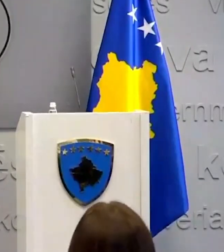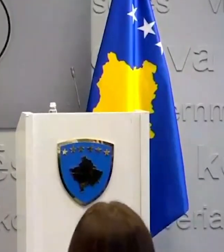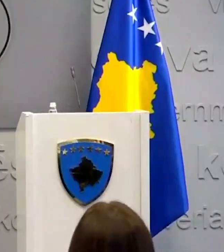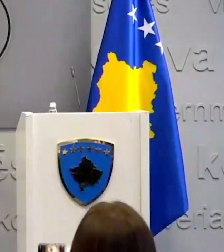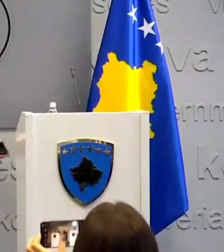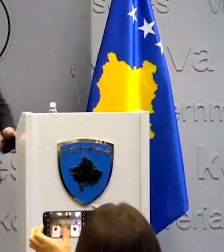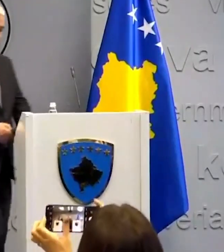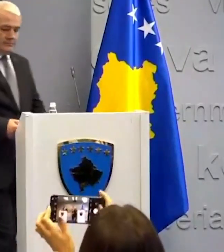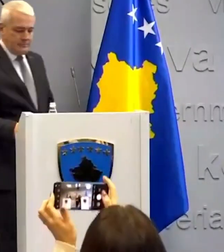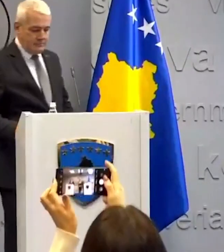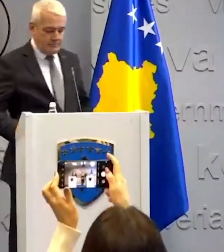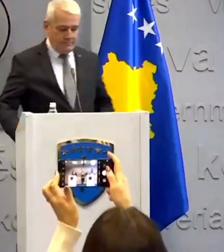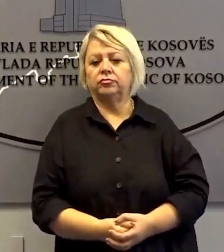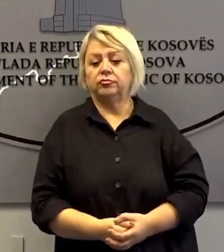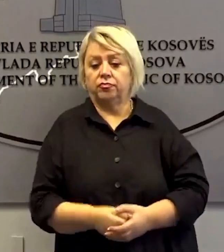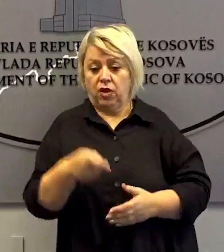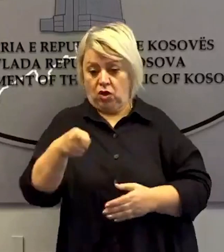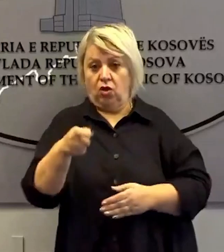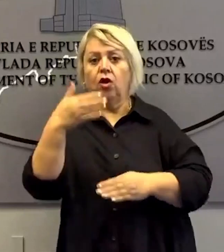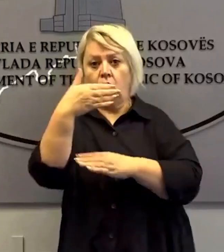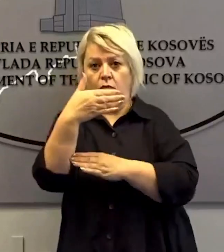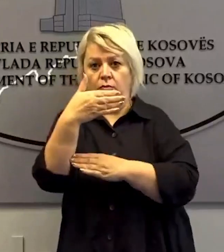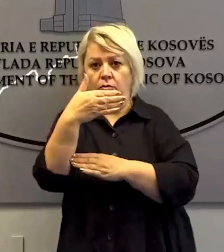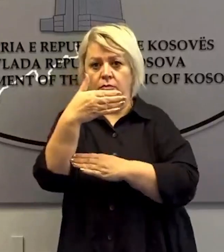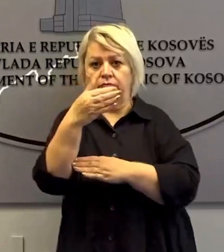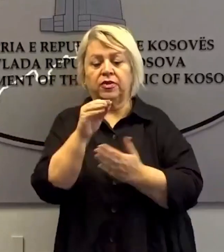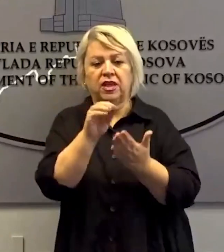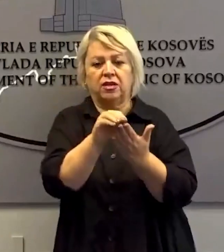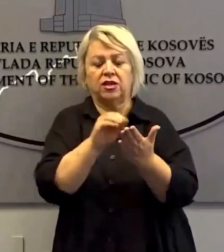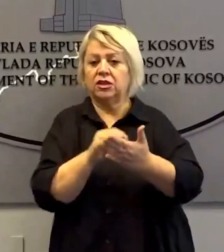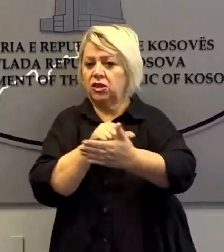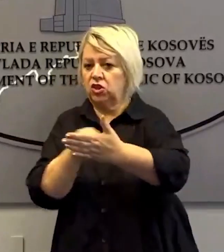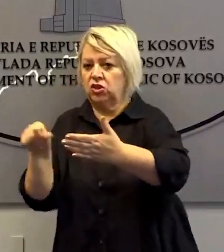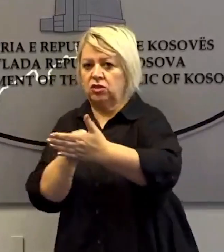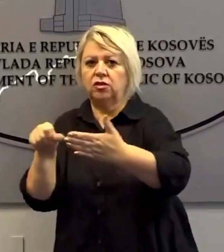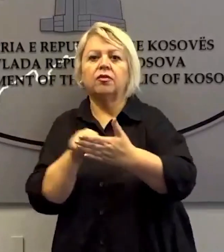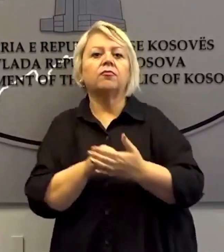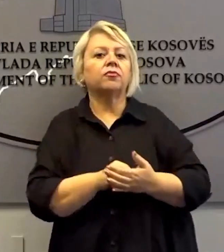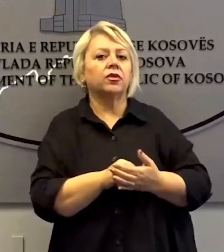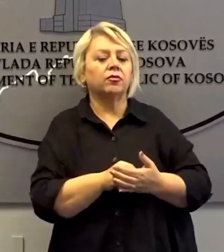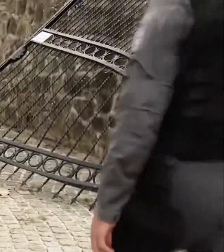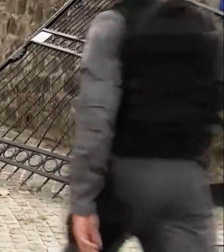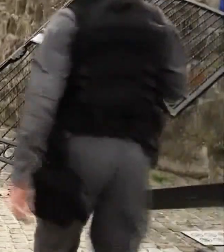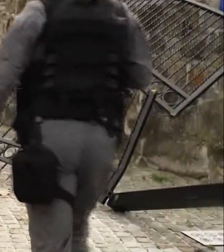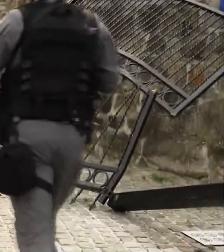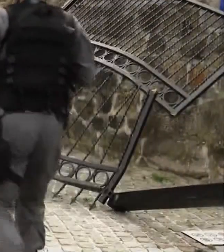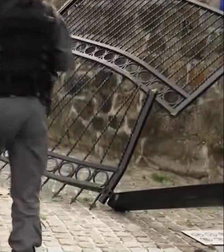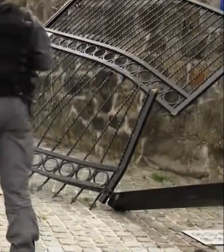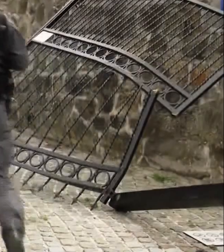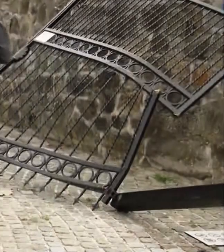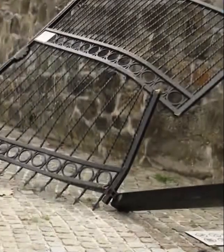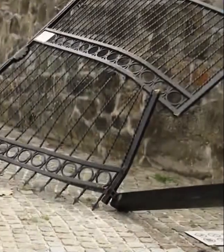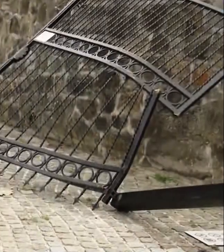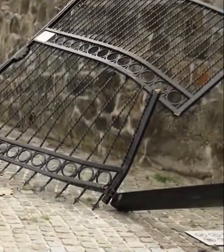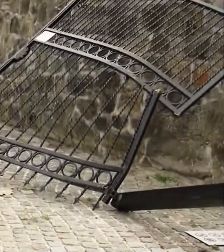Kriministri Albin Kurti në një konferencë të përbashkët me Ministrin e Brençëm, Gjelal Zveçlën, paralemruan se një tjetër sulm po përgatitet nga